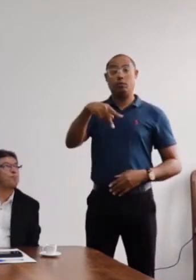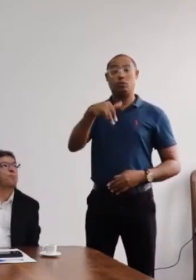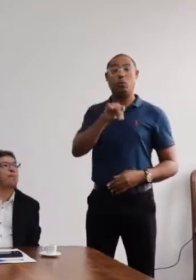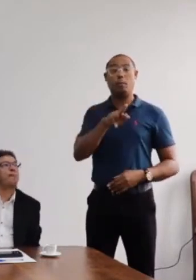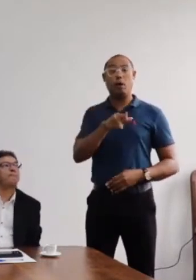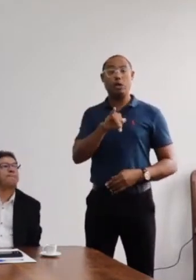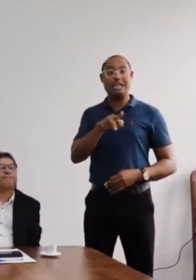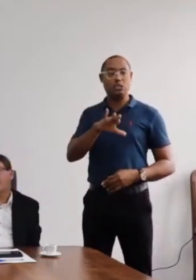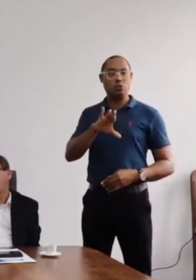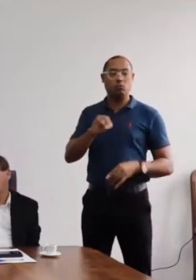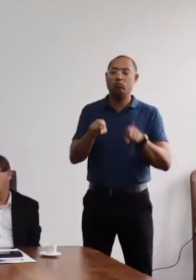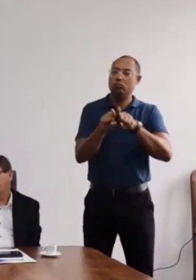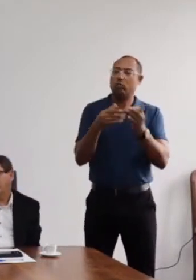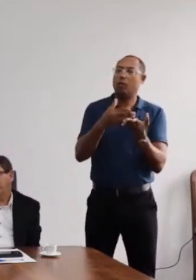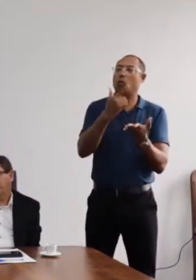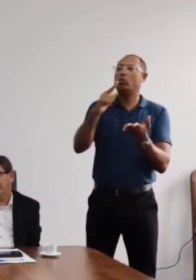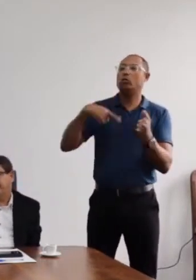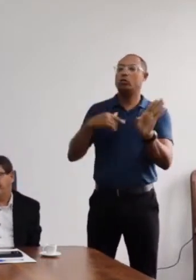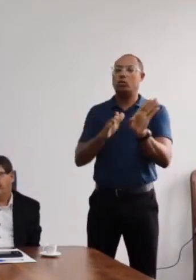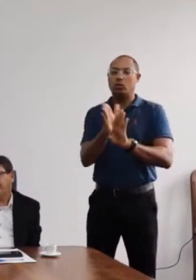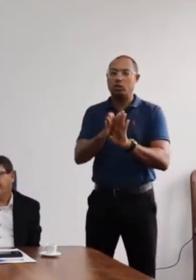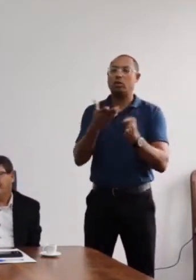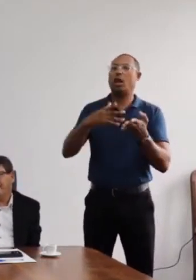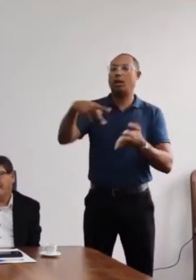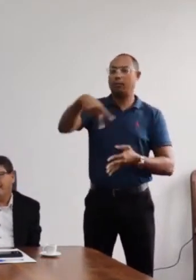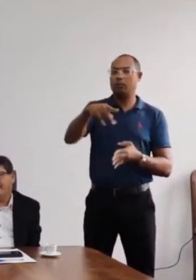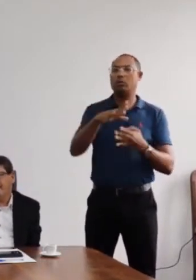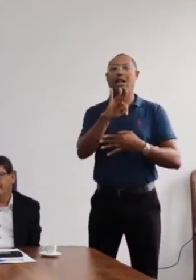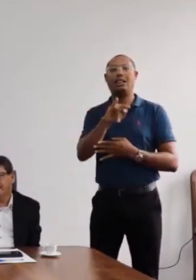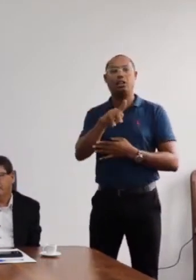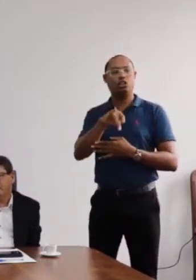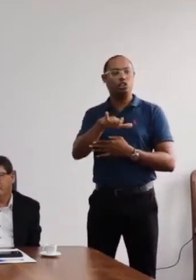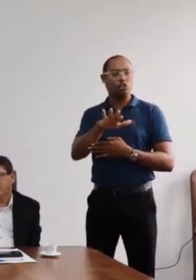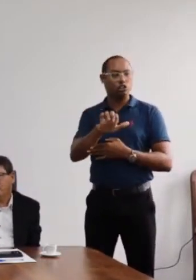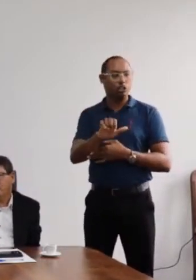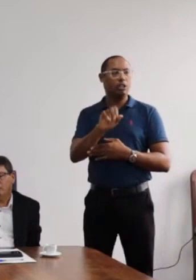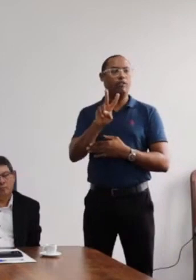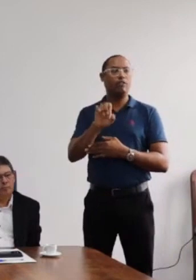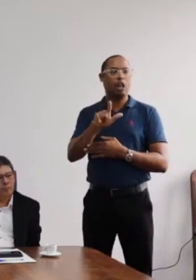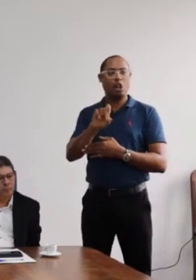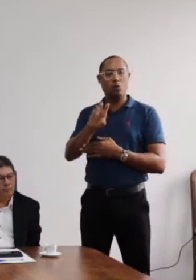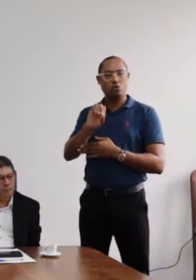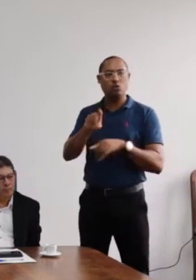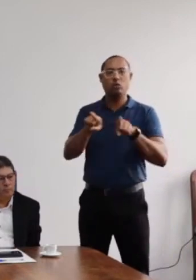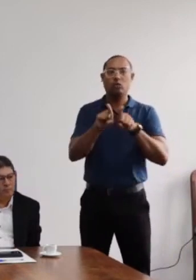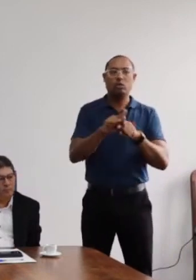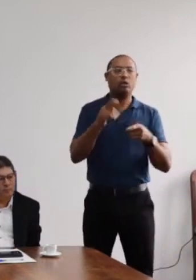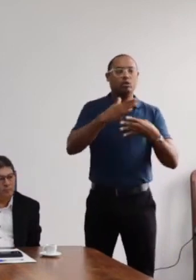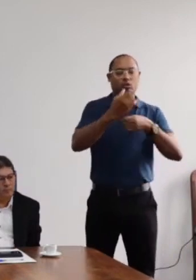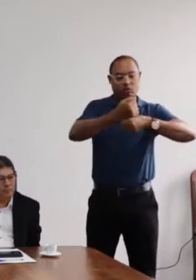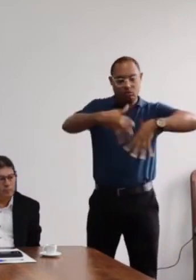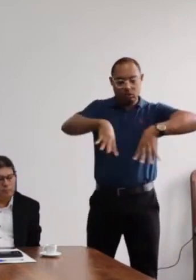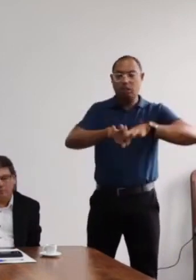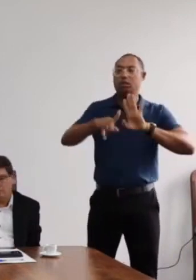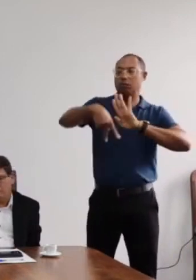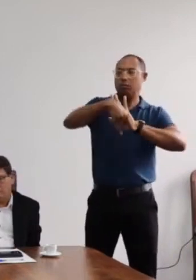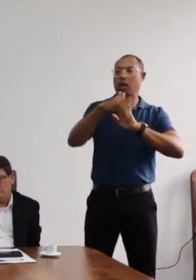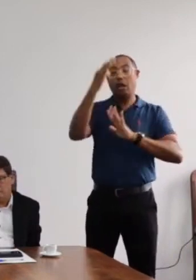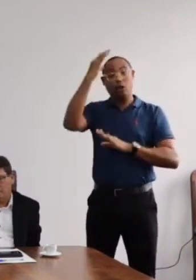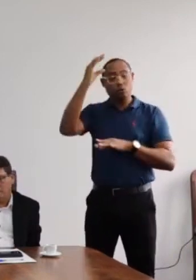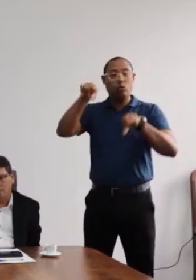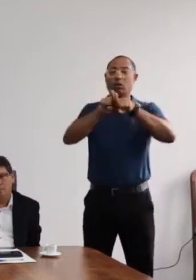pro-reitor da PPGCI, conselheira professora Tatiana Ribeiro Veloso, pro-reitora da Pro-reitoria de Extensão e Cultura,